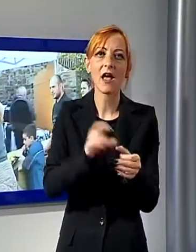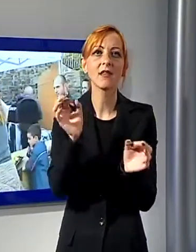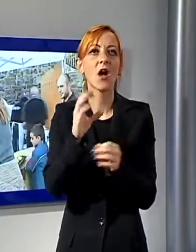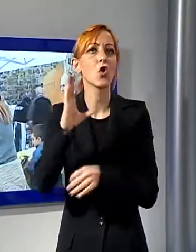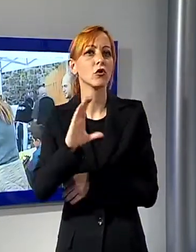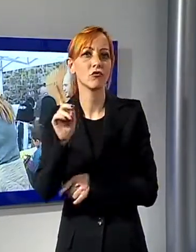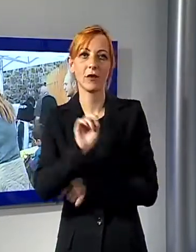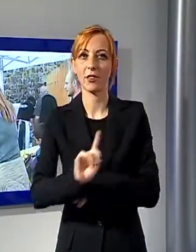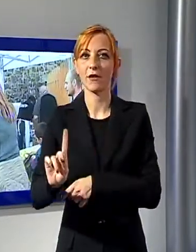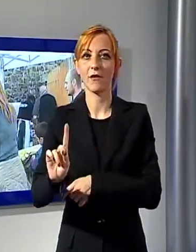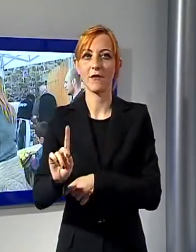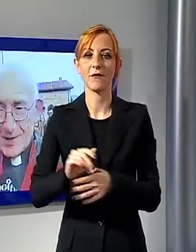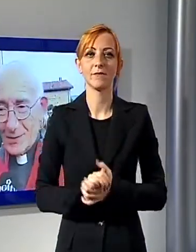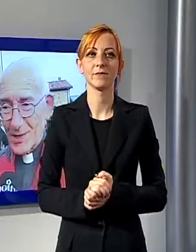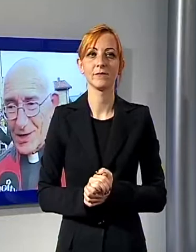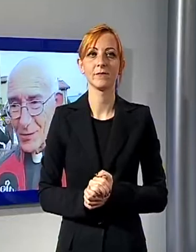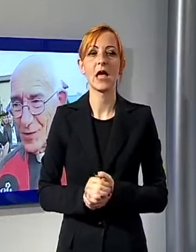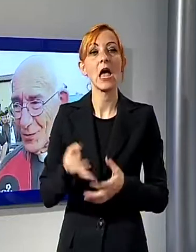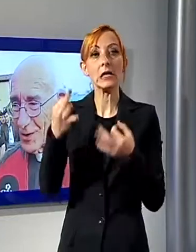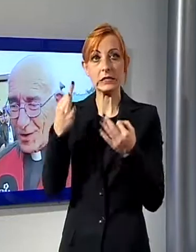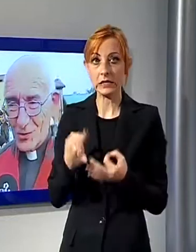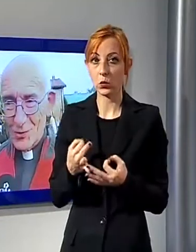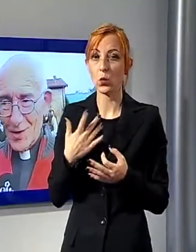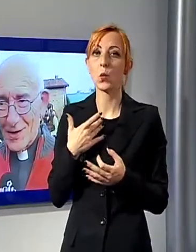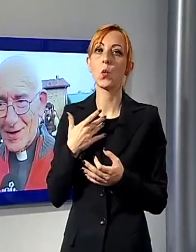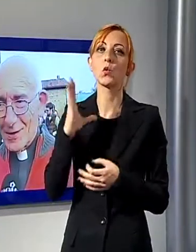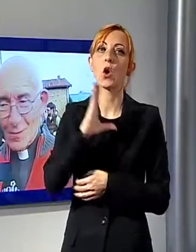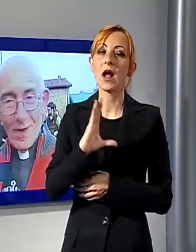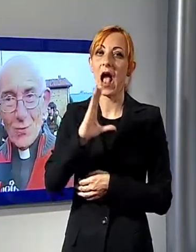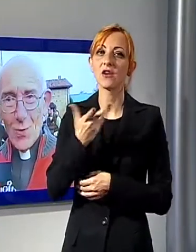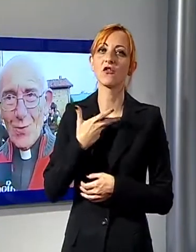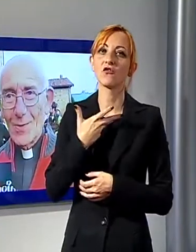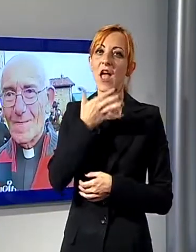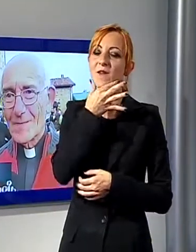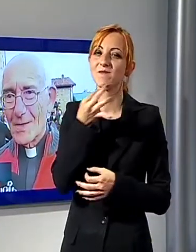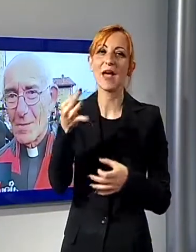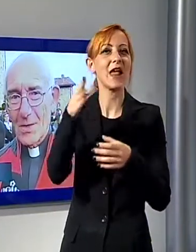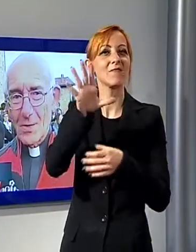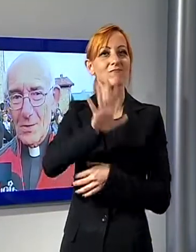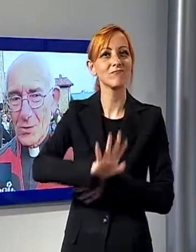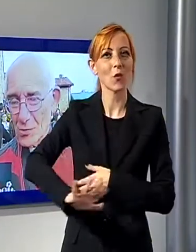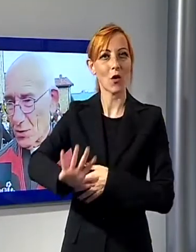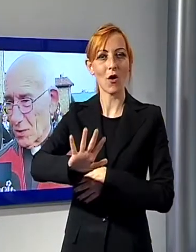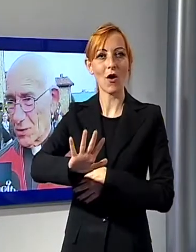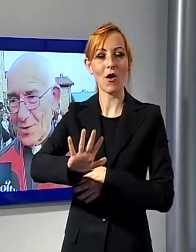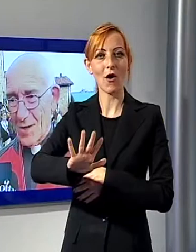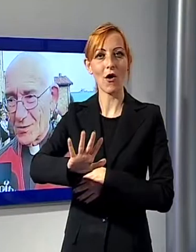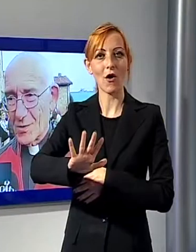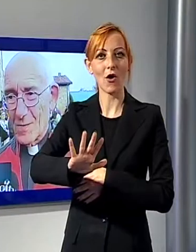Sì, sicuramente perché trovano che Cascio ha un bel luogo, un bel luogo non solo geografico